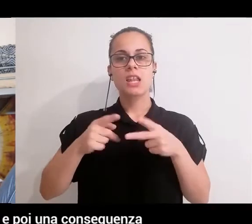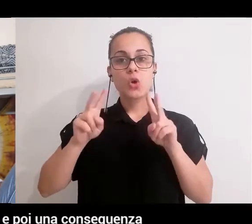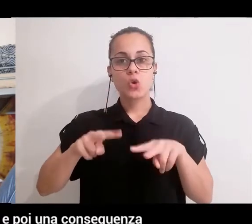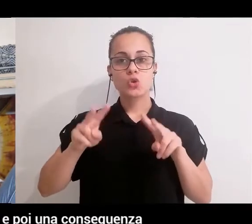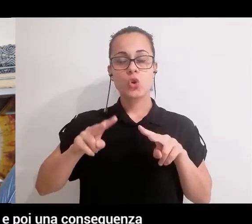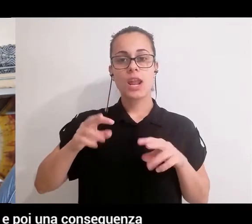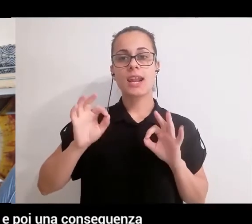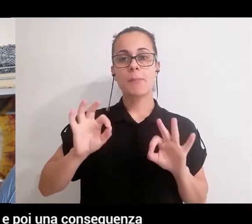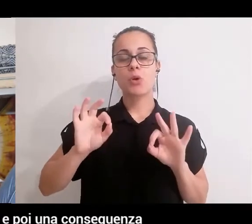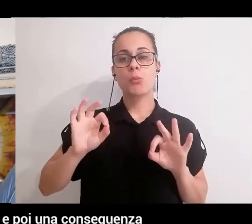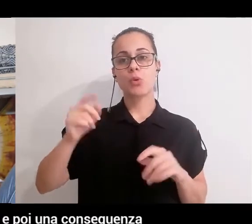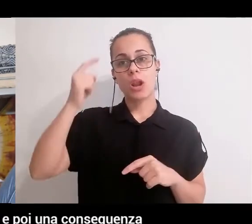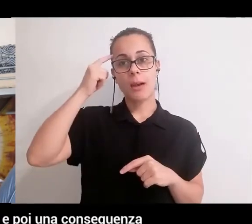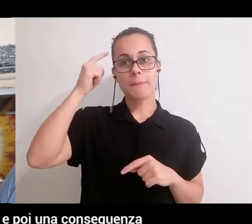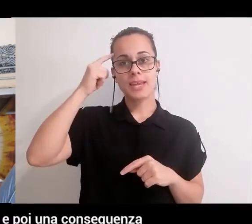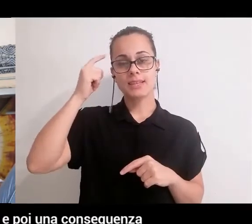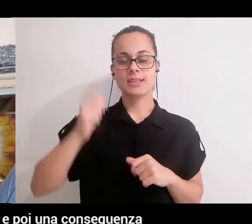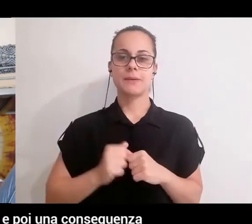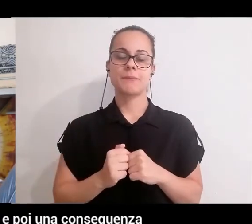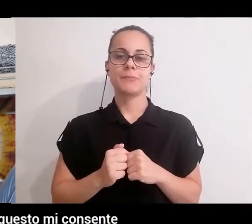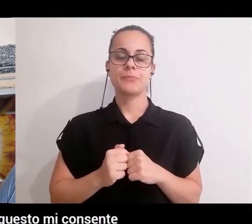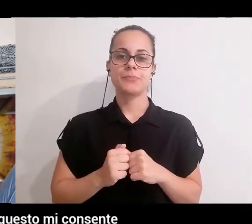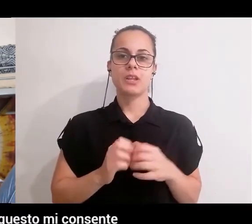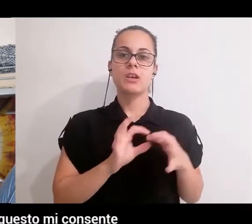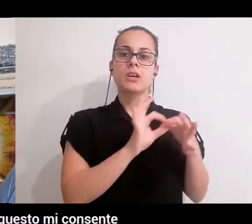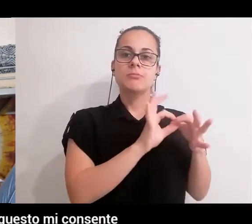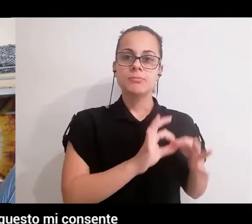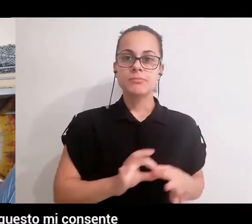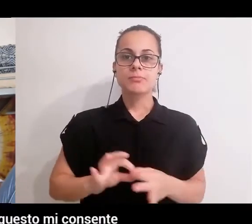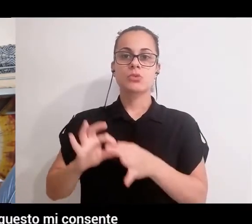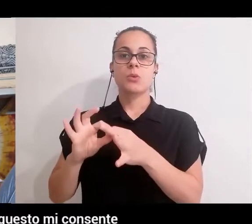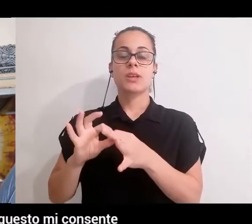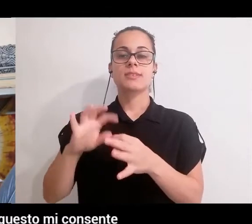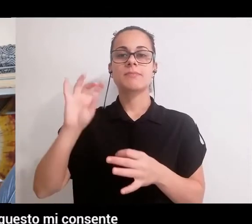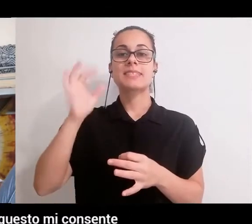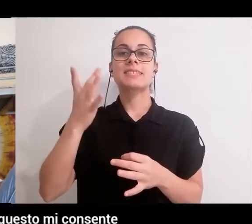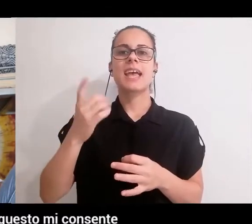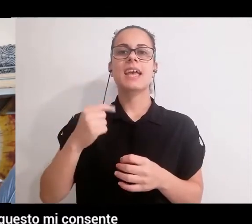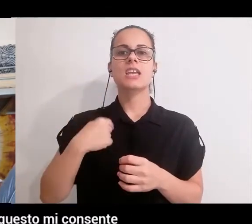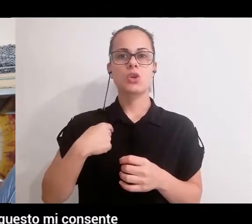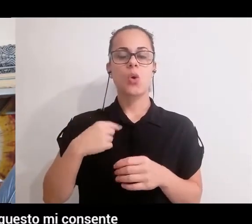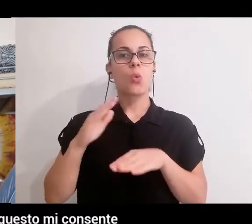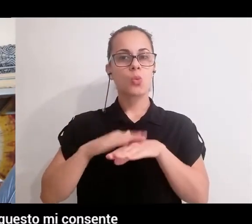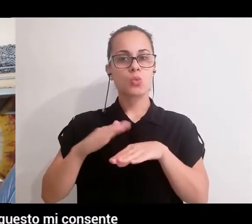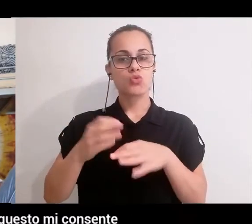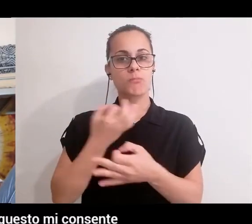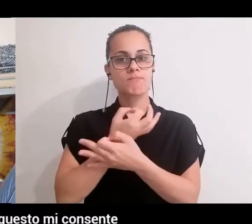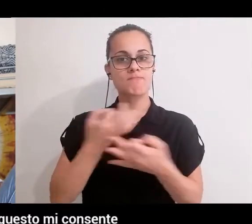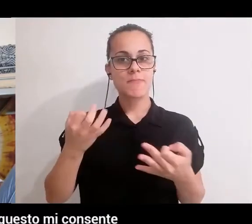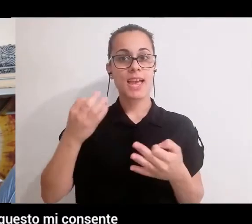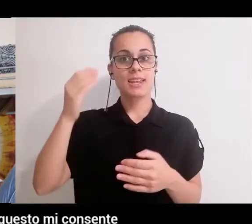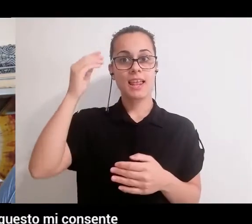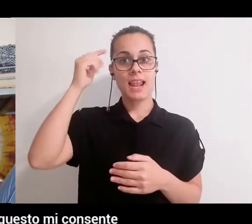di tutto. E poi una conseguenza che se utilizzo la mente a mio servizio,